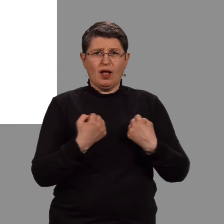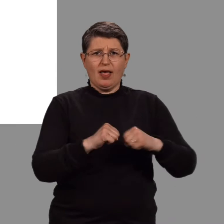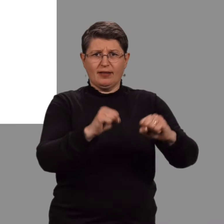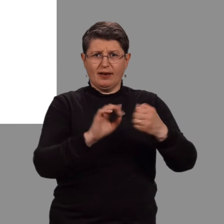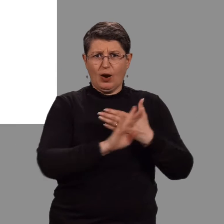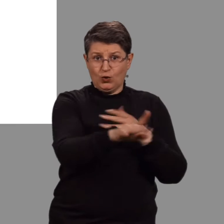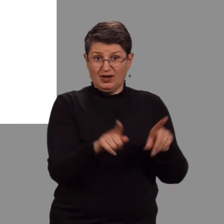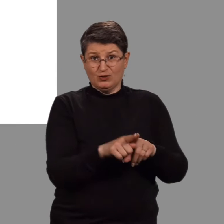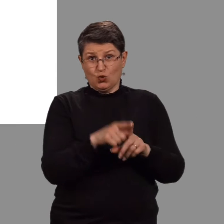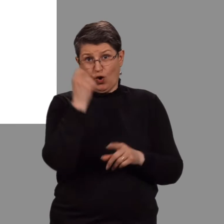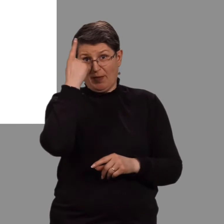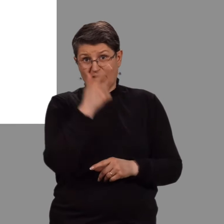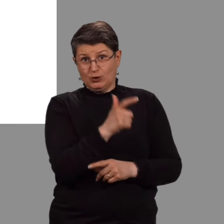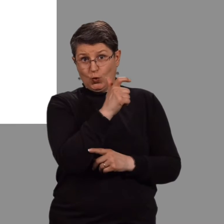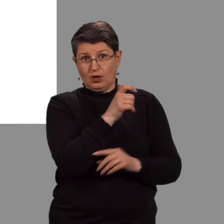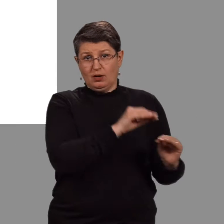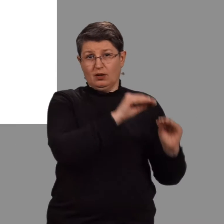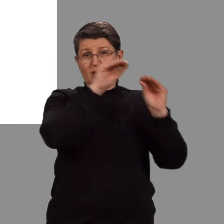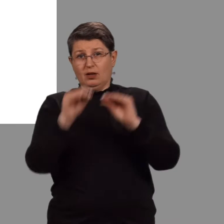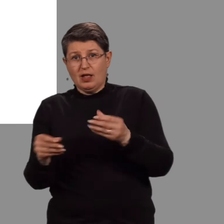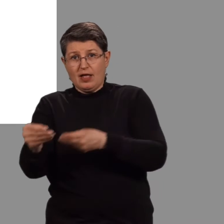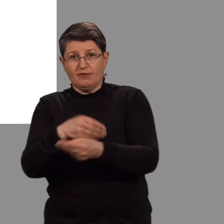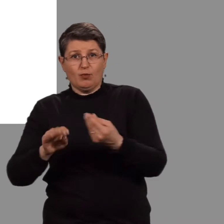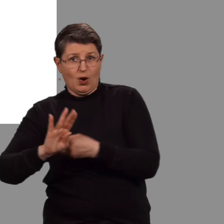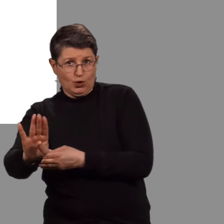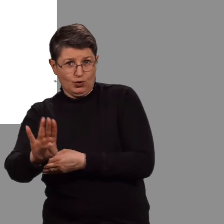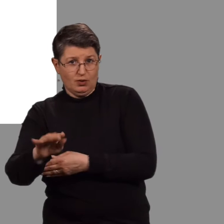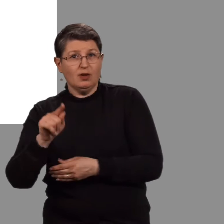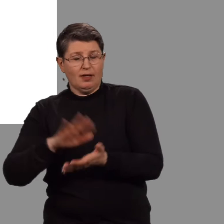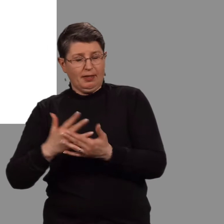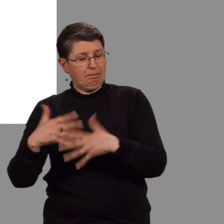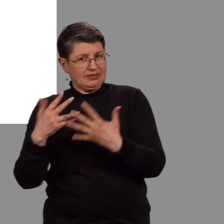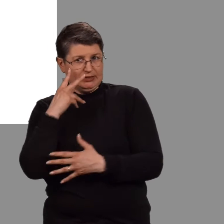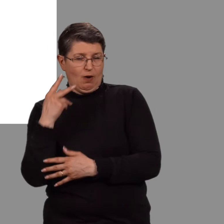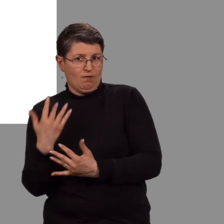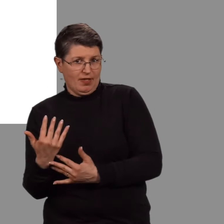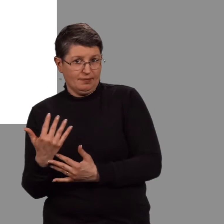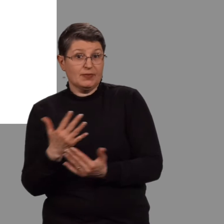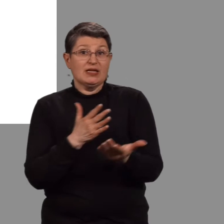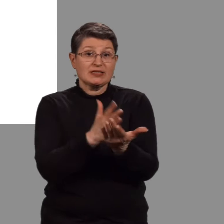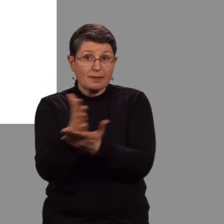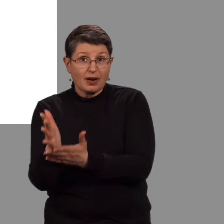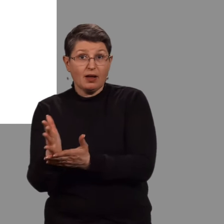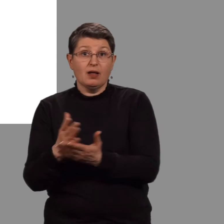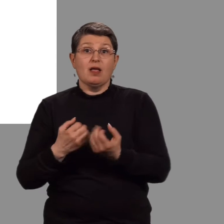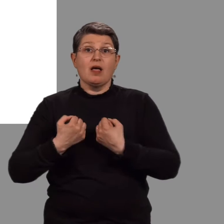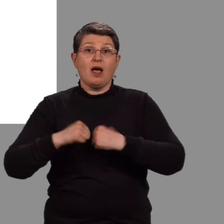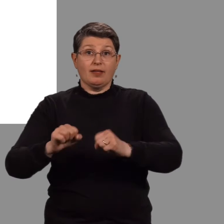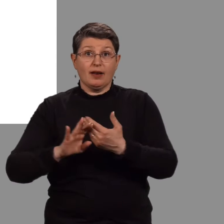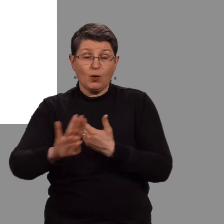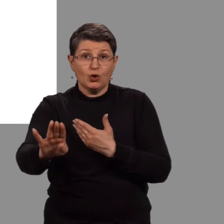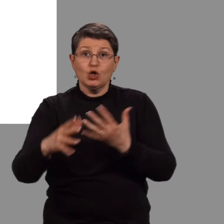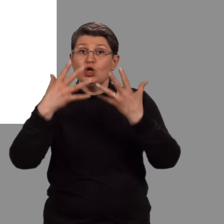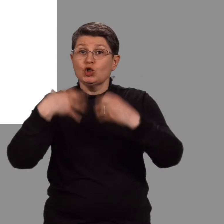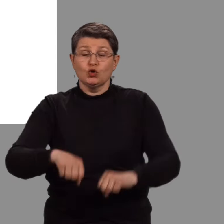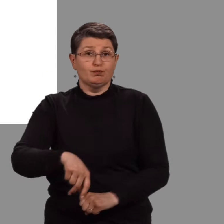og menningasókn yfir færðar á fjármála áallin, þar sem stóra myndin er dregin upp. Stefnur og aðgerða áallinir geta ekki